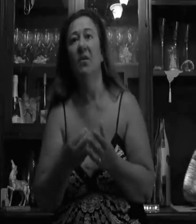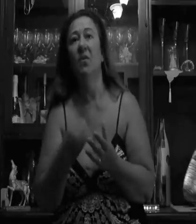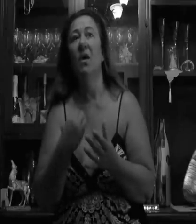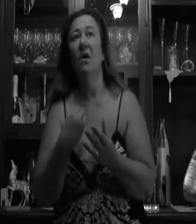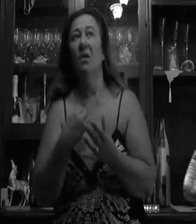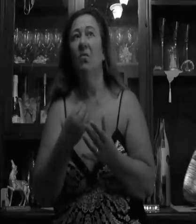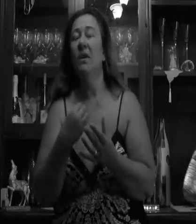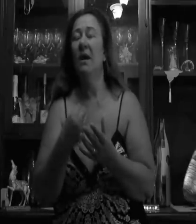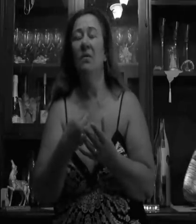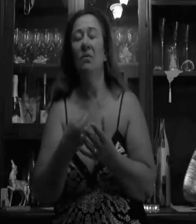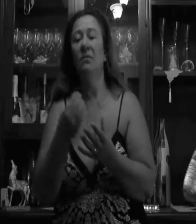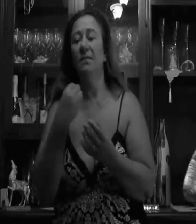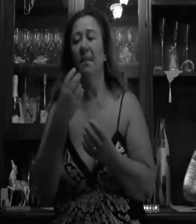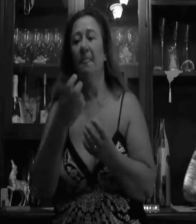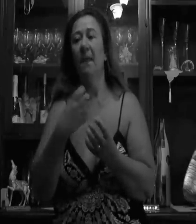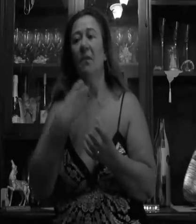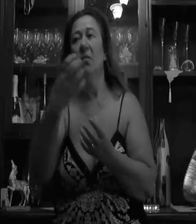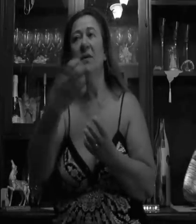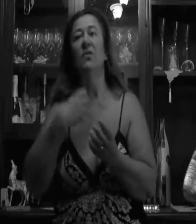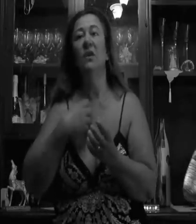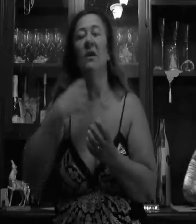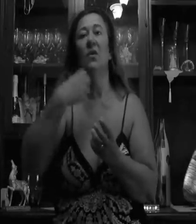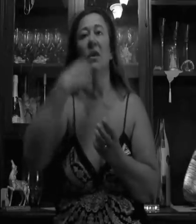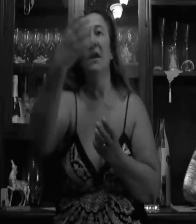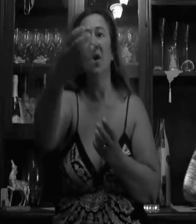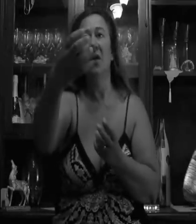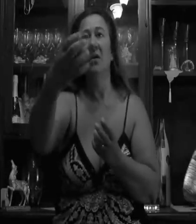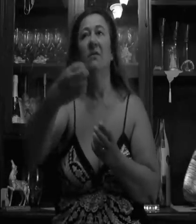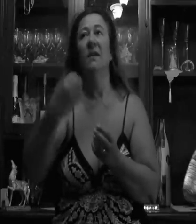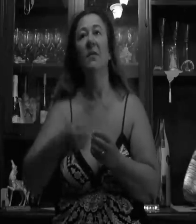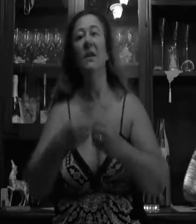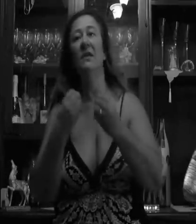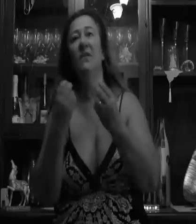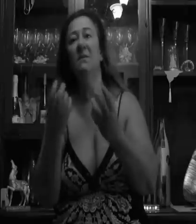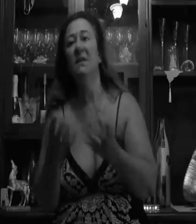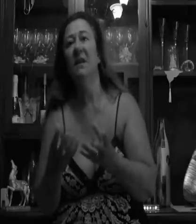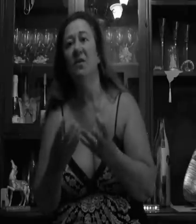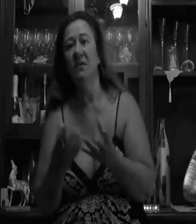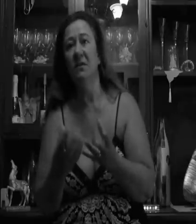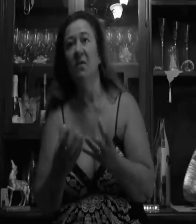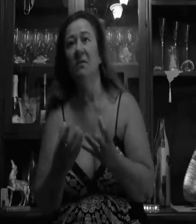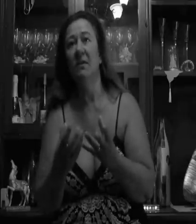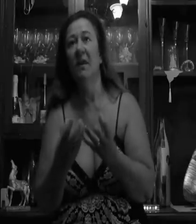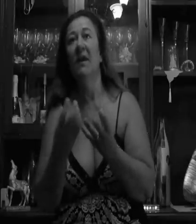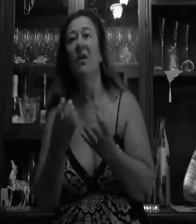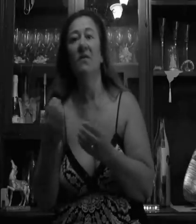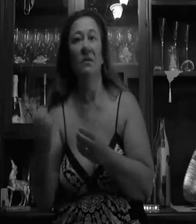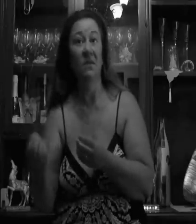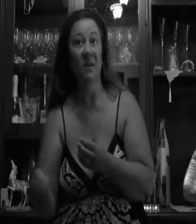dato un contatto tra noi e loro da poterli finalmente dare lo stimolo e ora vedo le persone